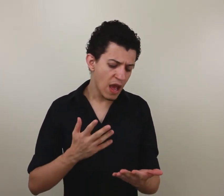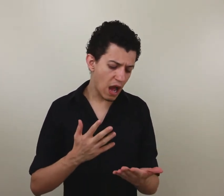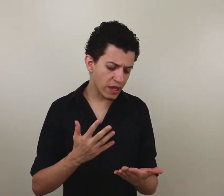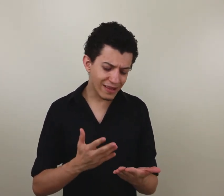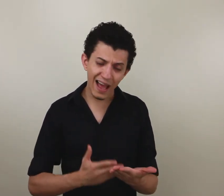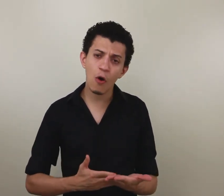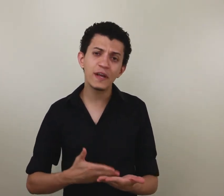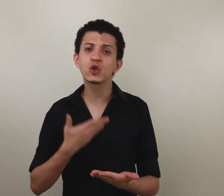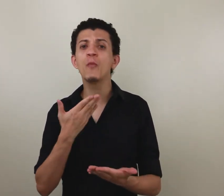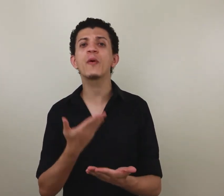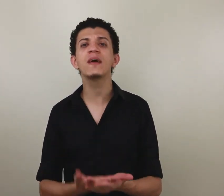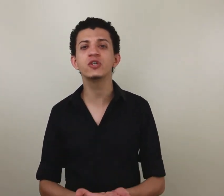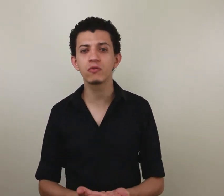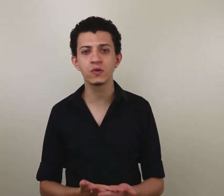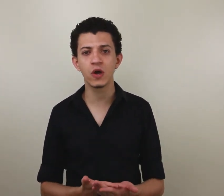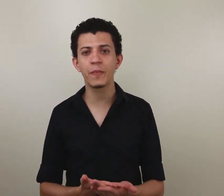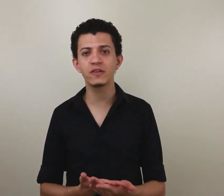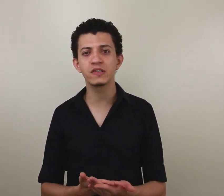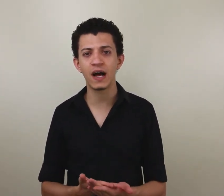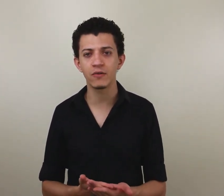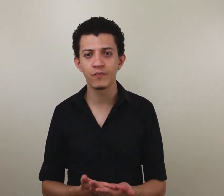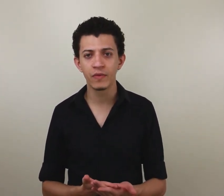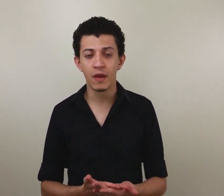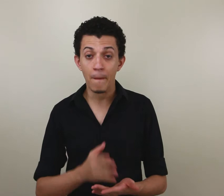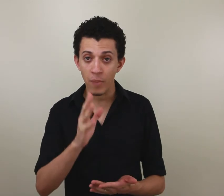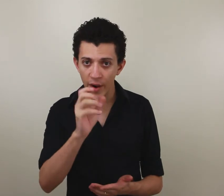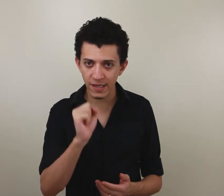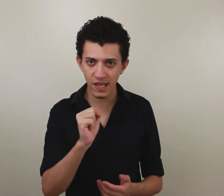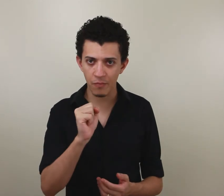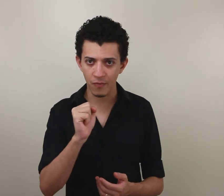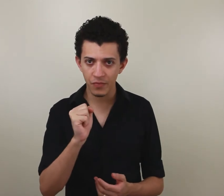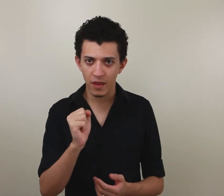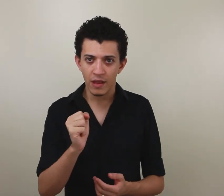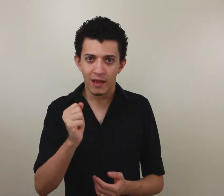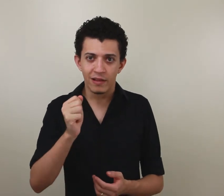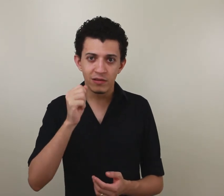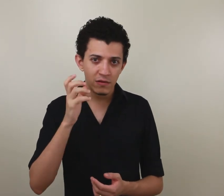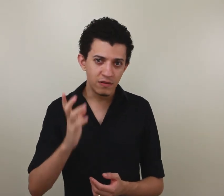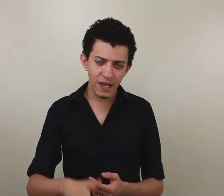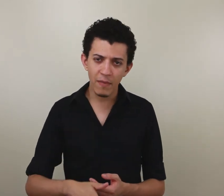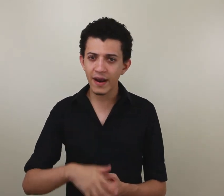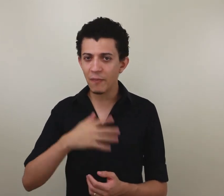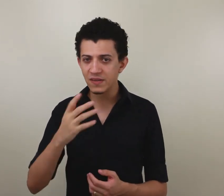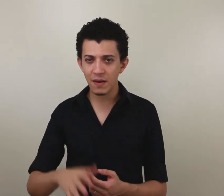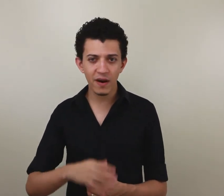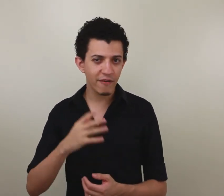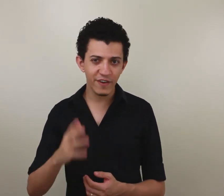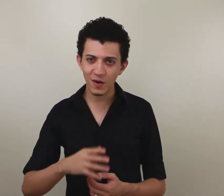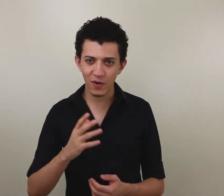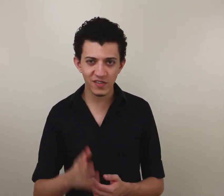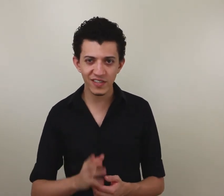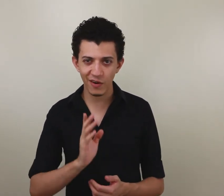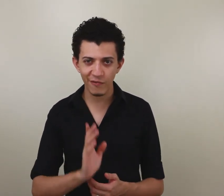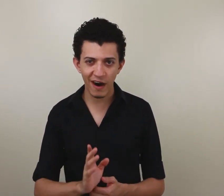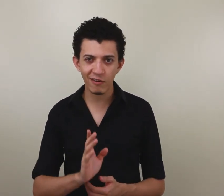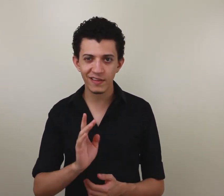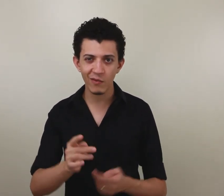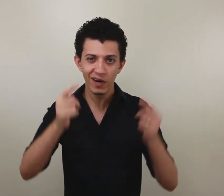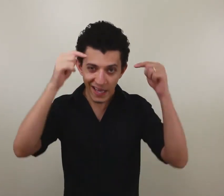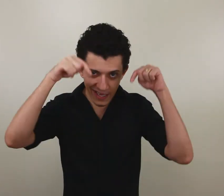a quem está realmente comprometido com o seu aprendizado. Por exemplo, semana por semana, vídeo após vídeo, eu falo que tem um link